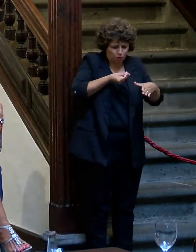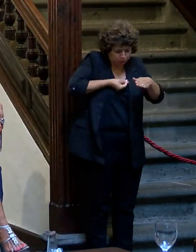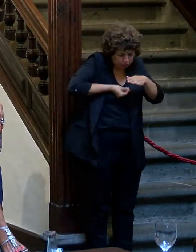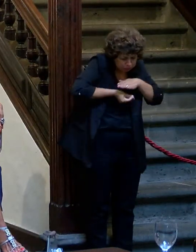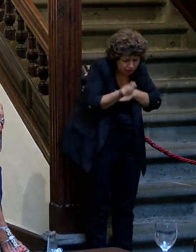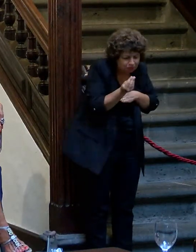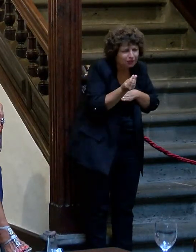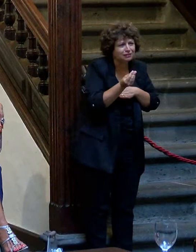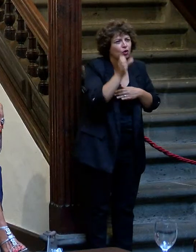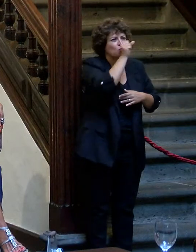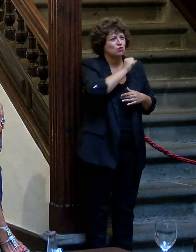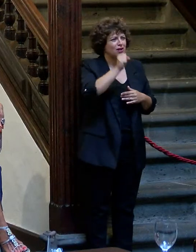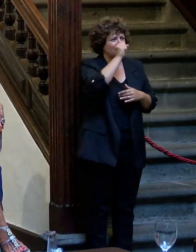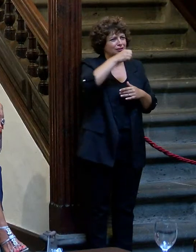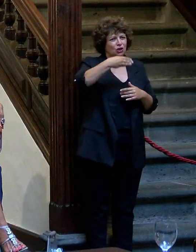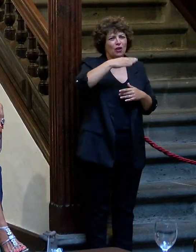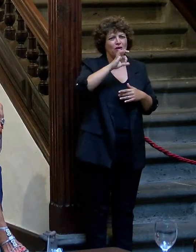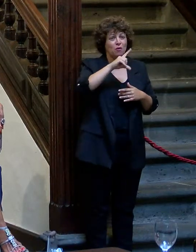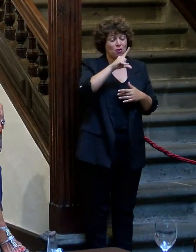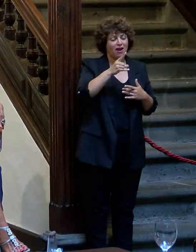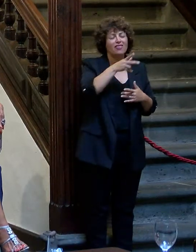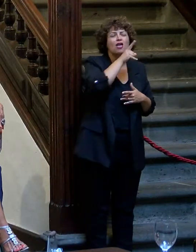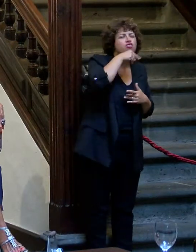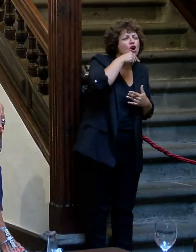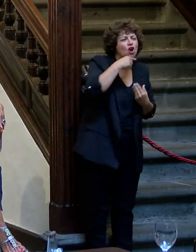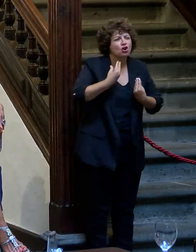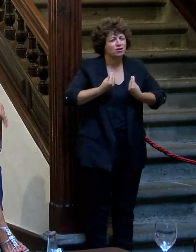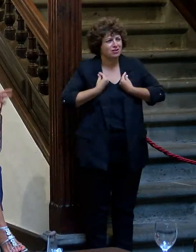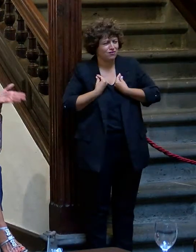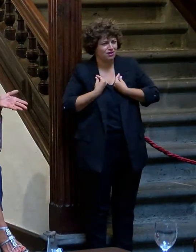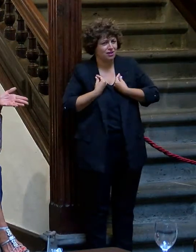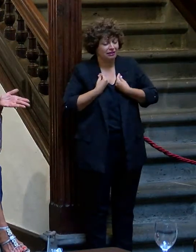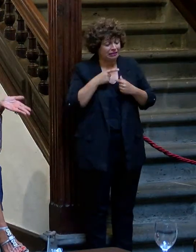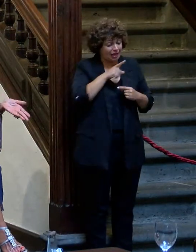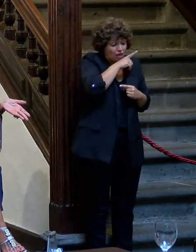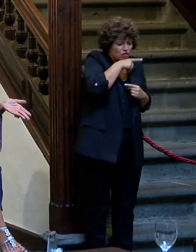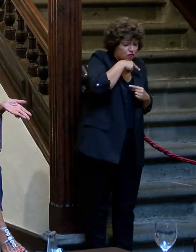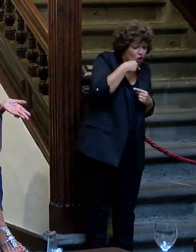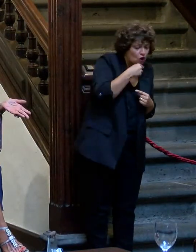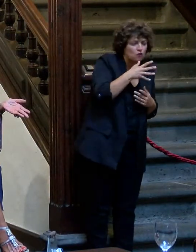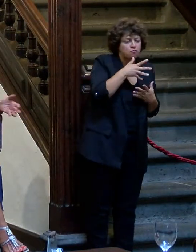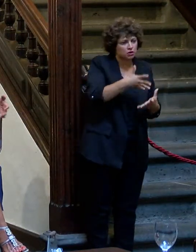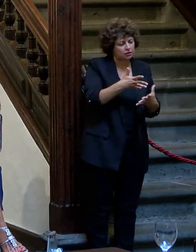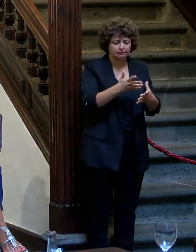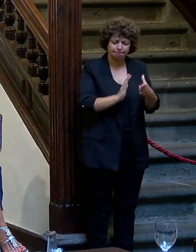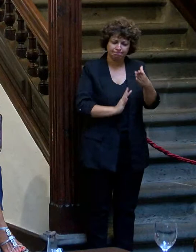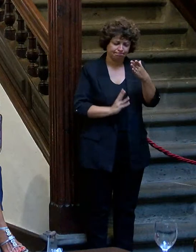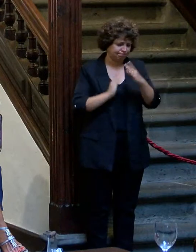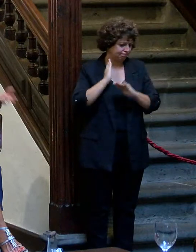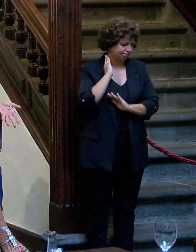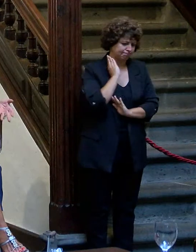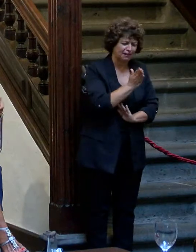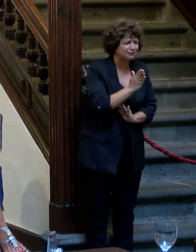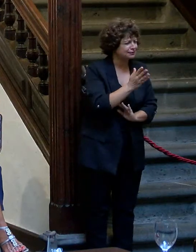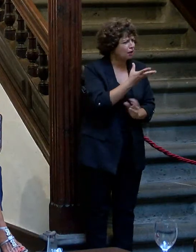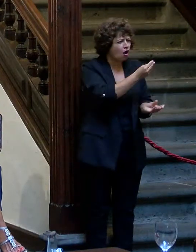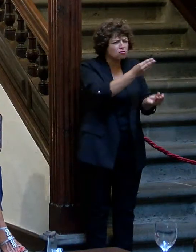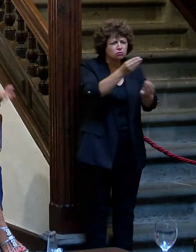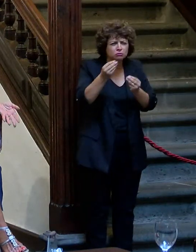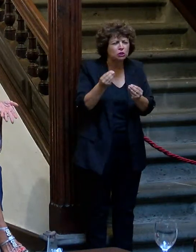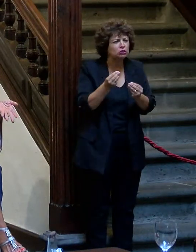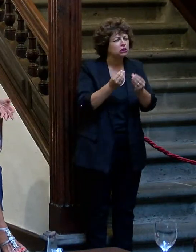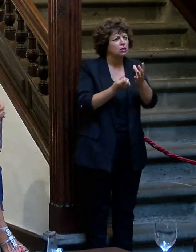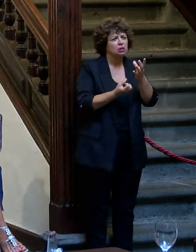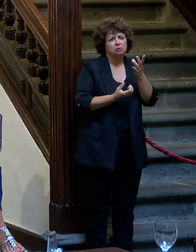un parto es como la canción de Bola de Nieve, dolor y vida. Y es dolor porque ha causado muchas desgracias, muchos